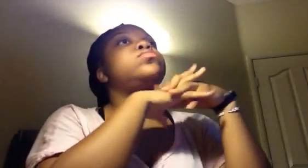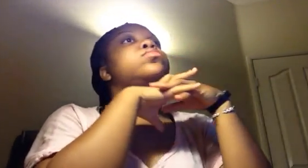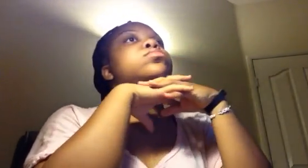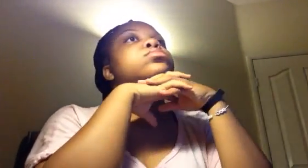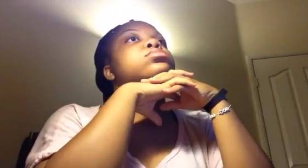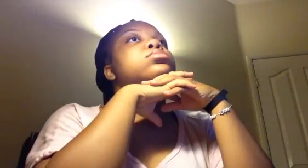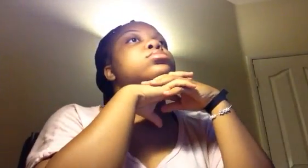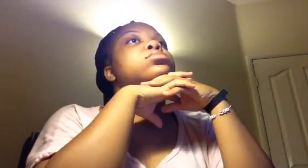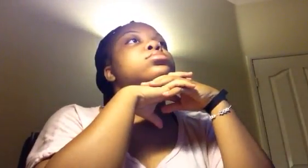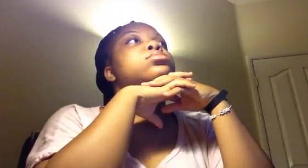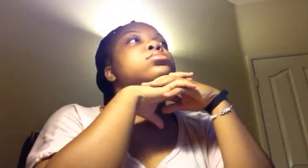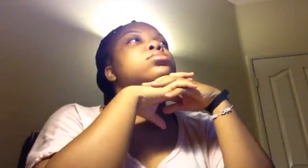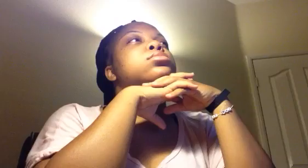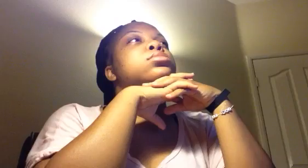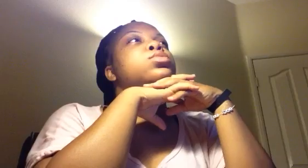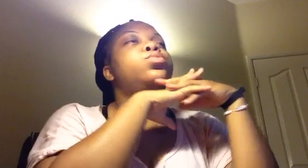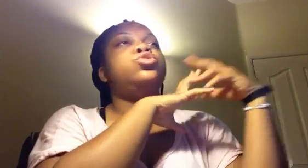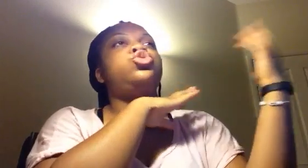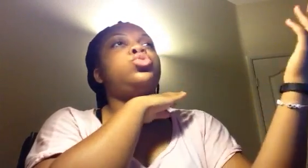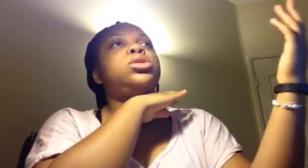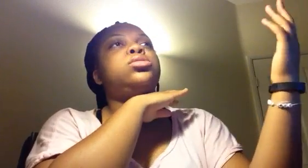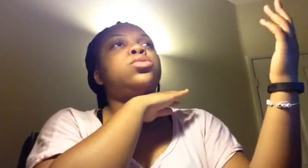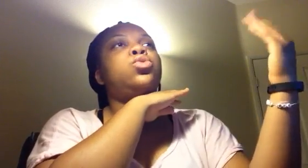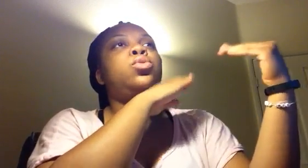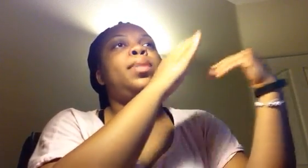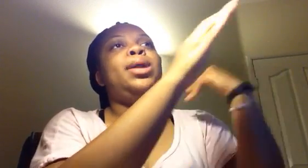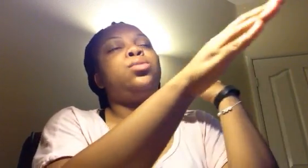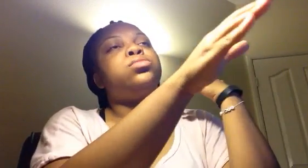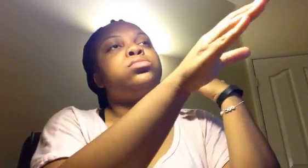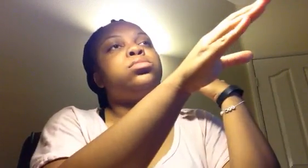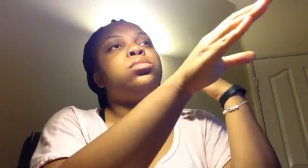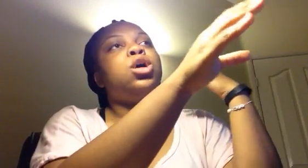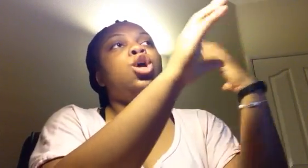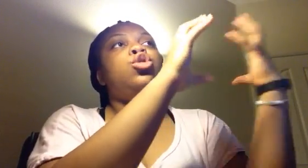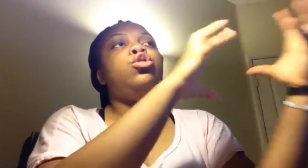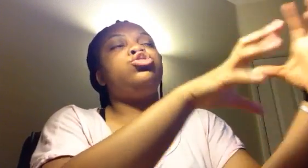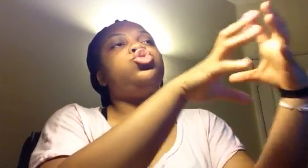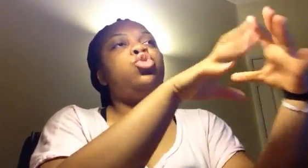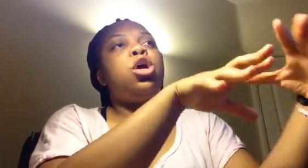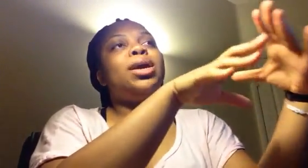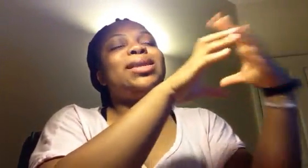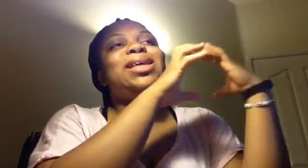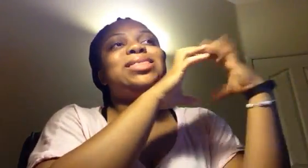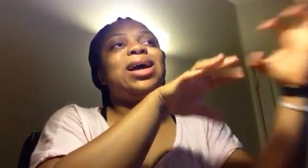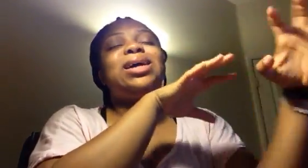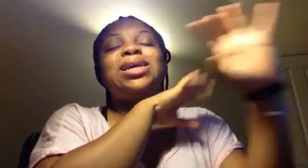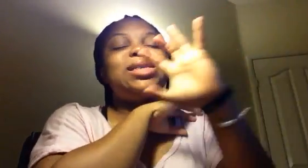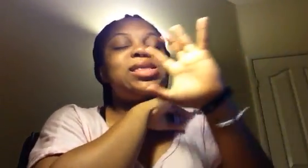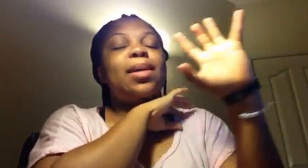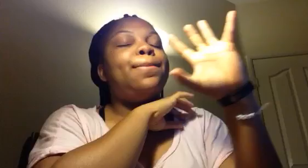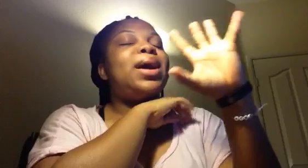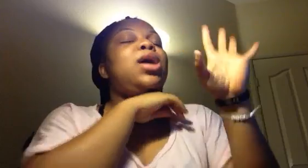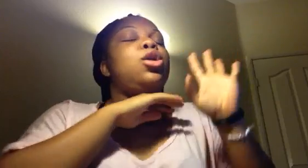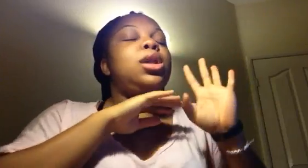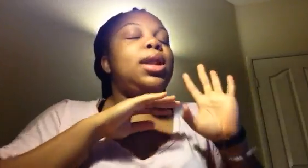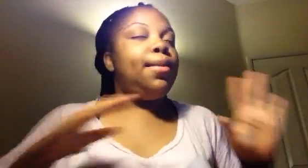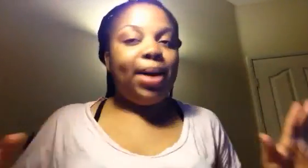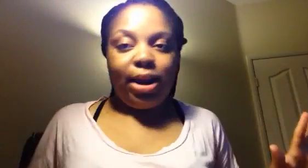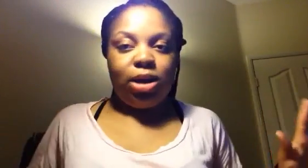poursuit le ballon. Le joueur qui l'attaque n'a pas la balle